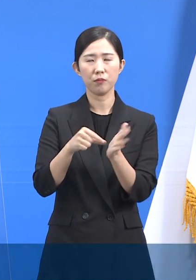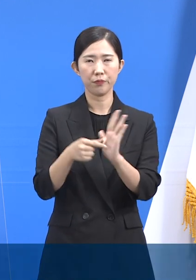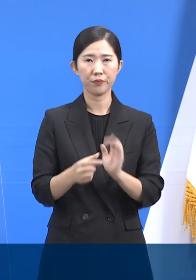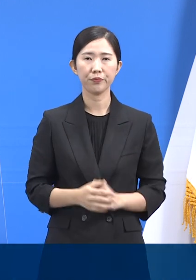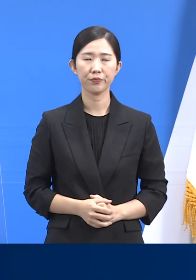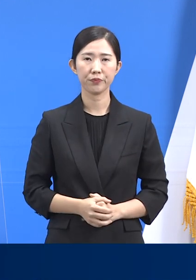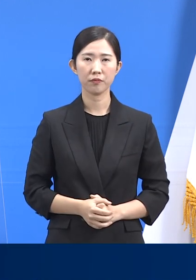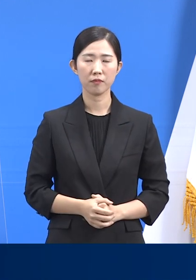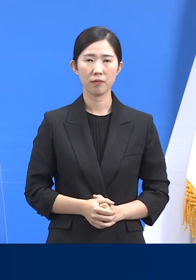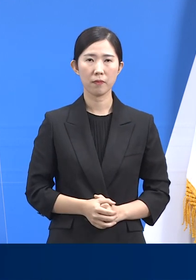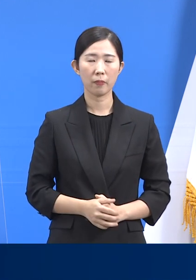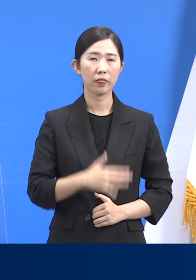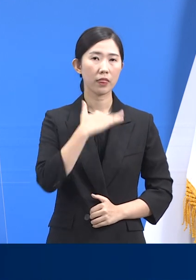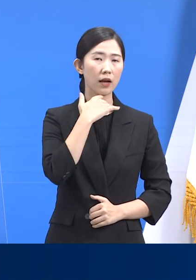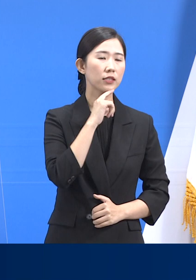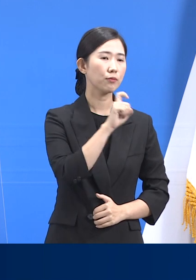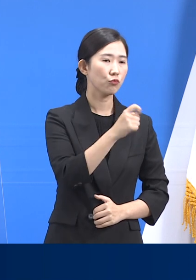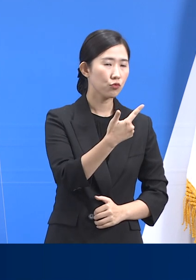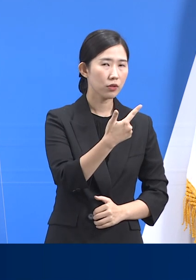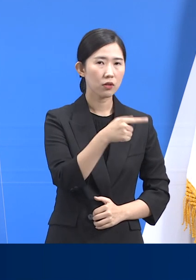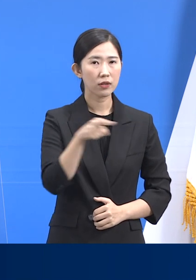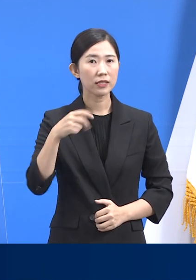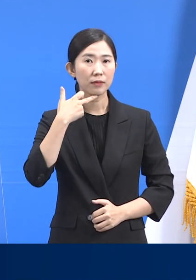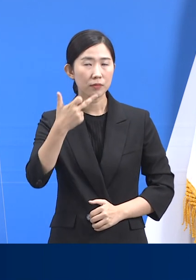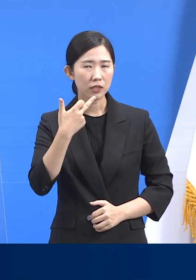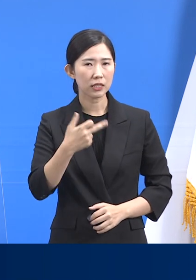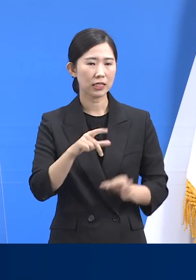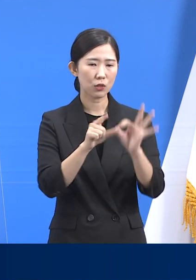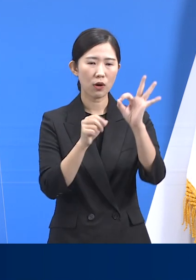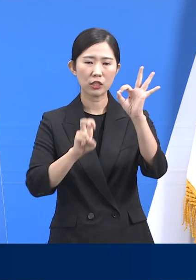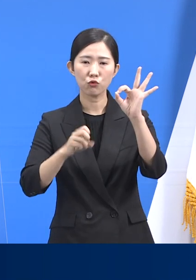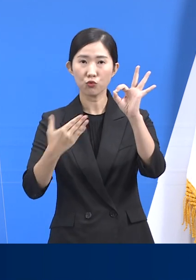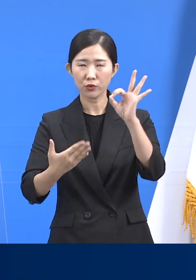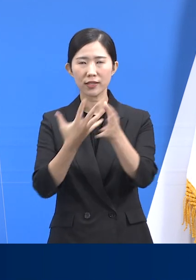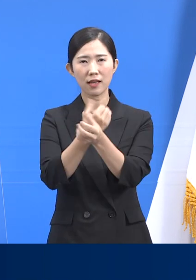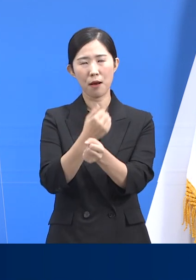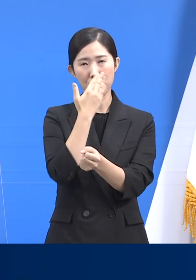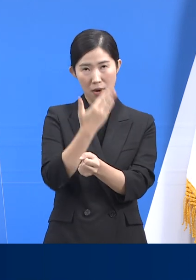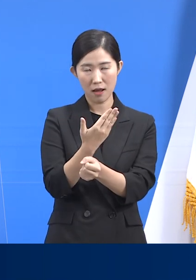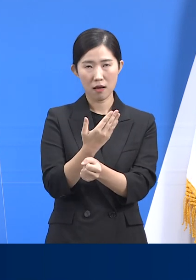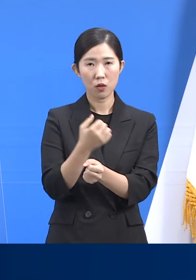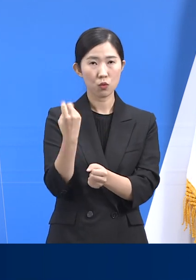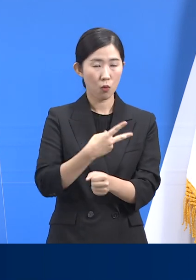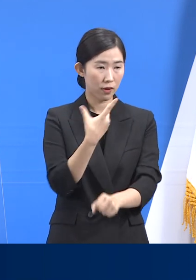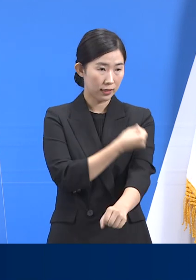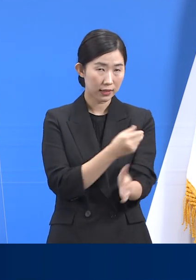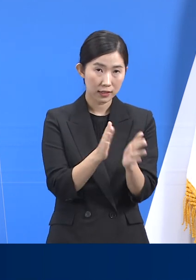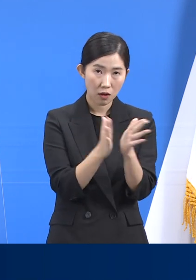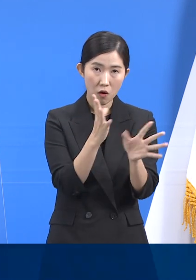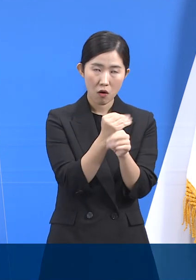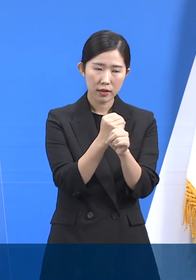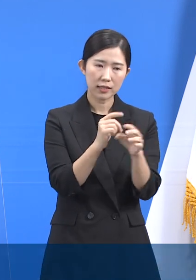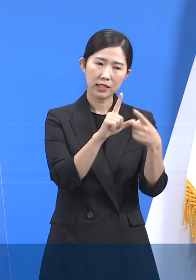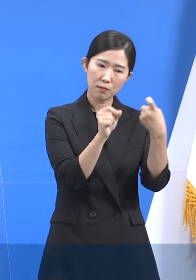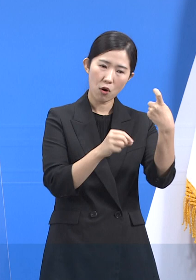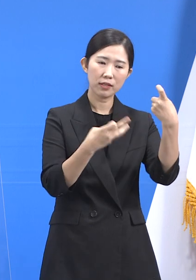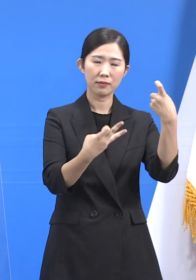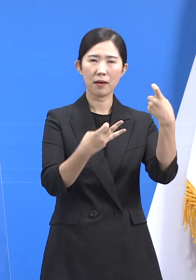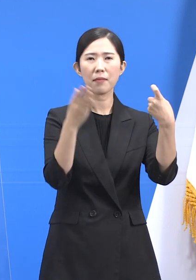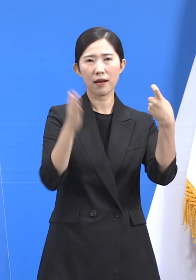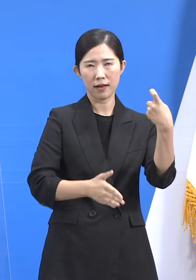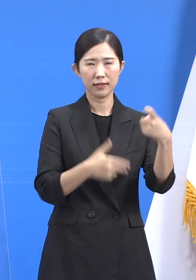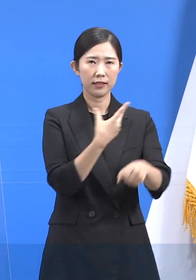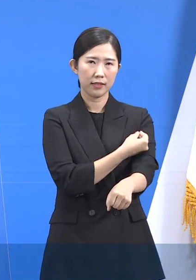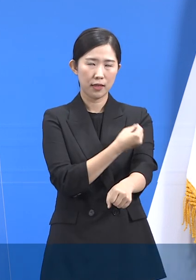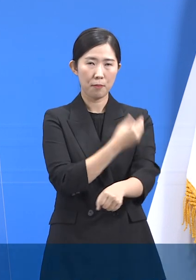16에서 17세 백신 접종 예약은 10월 29일까지 가능하며 접종은 11월 13일까지 진행됩니다.